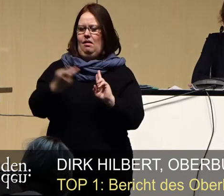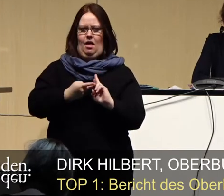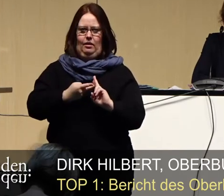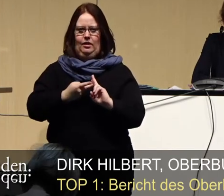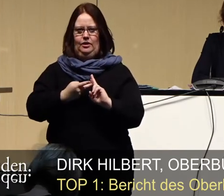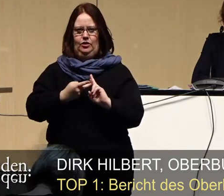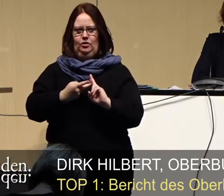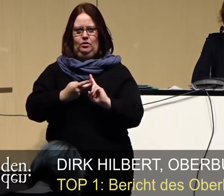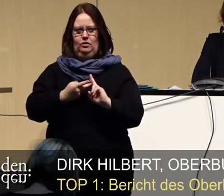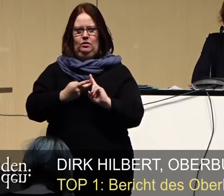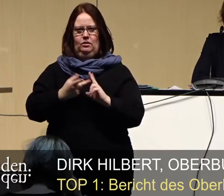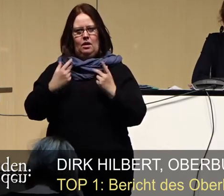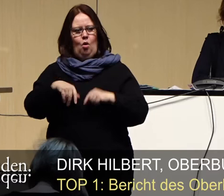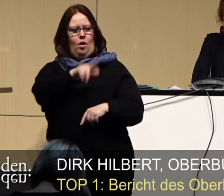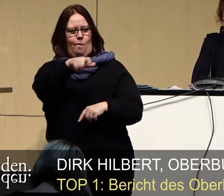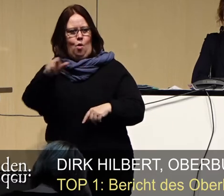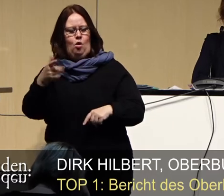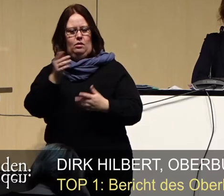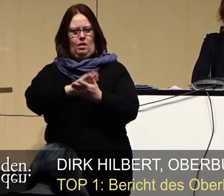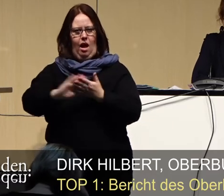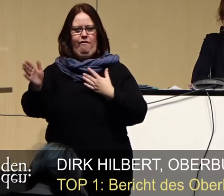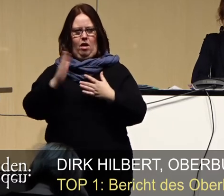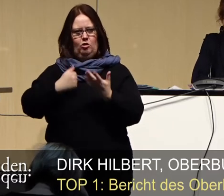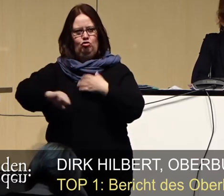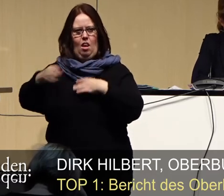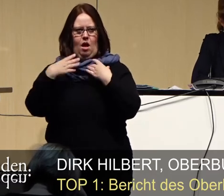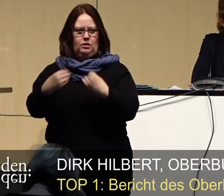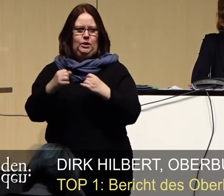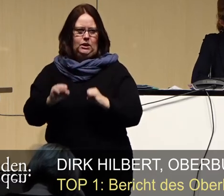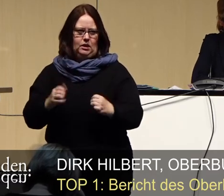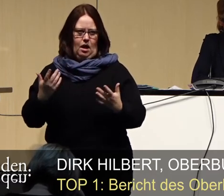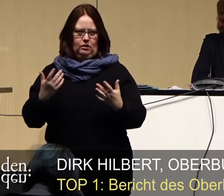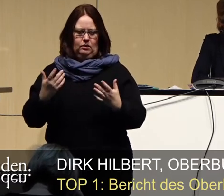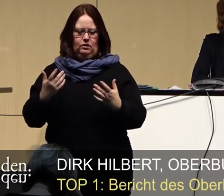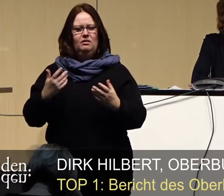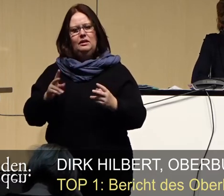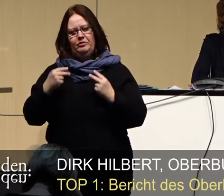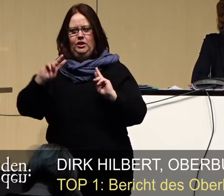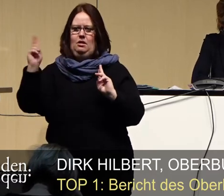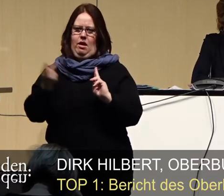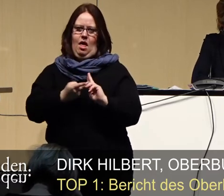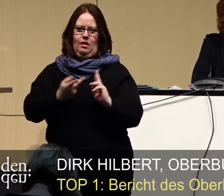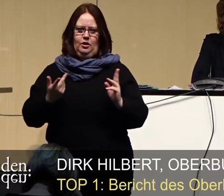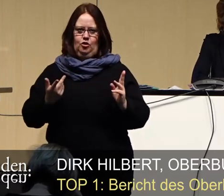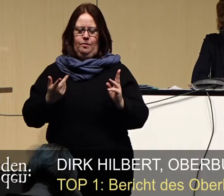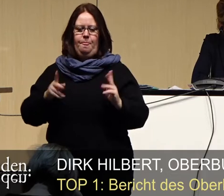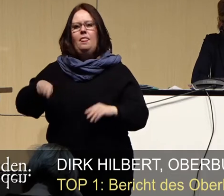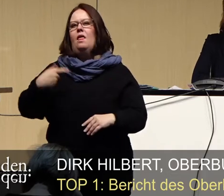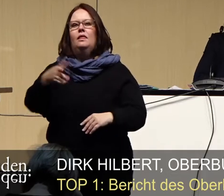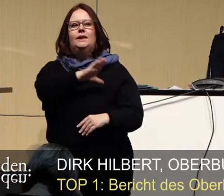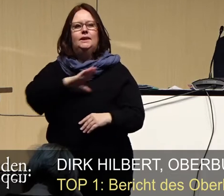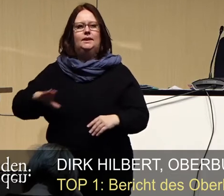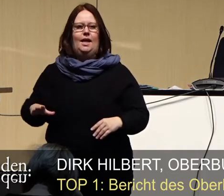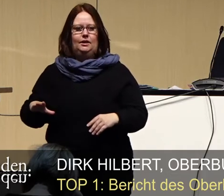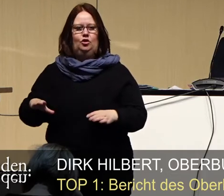Akzeptanz für die Bürgerinnen und Bürger maßgeblich erleichtert. Die nächste sächsische